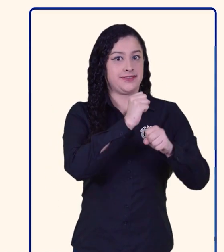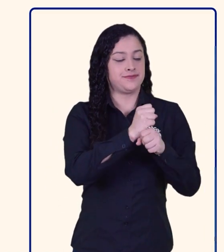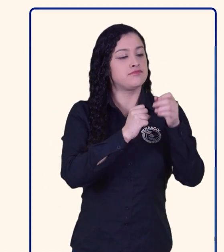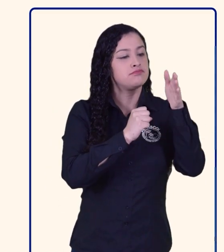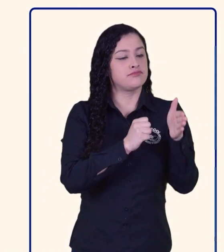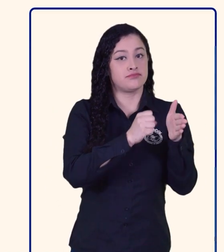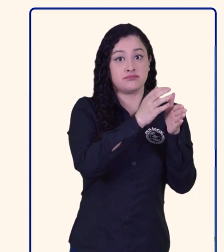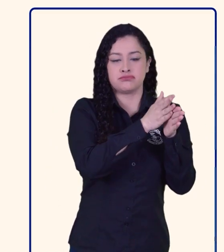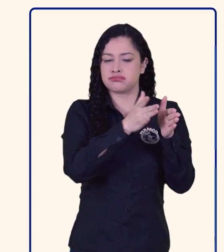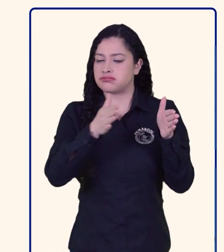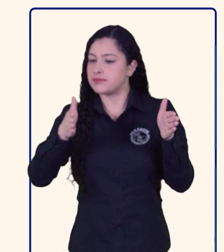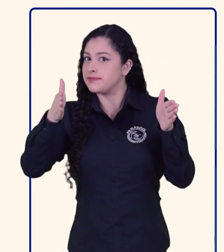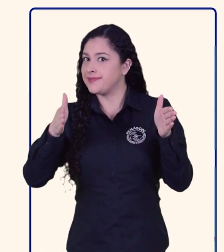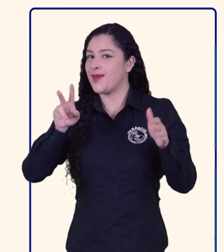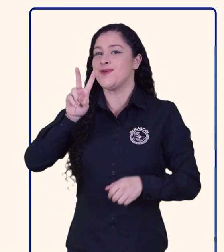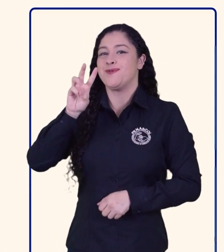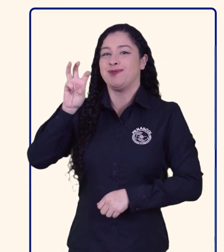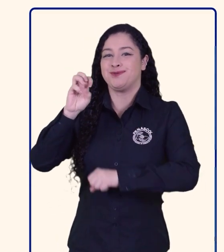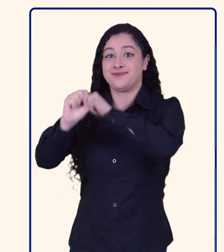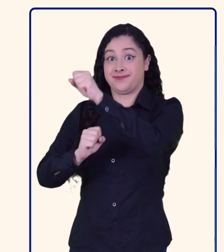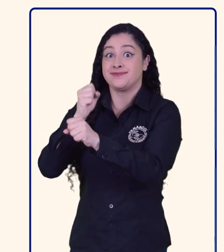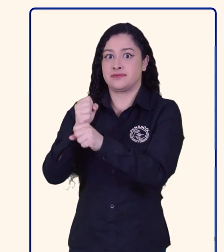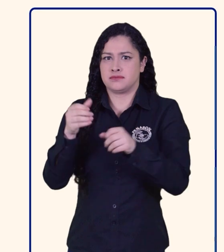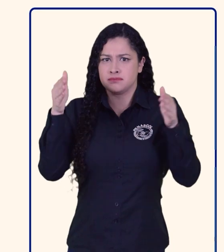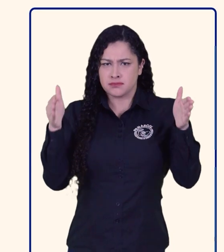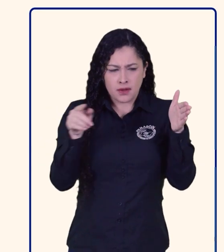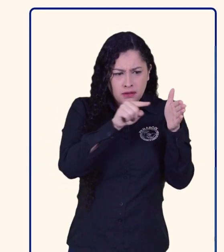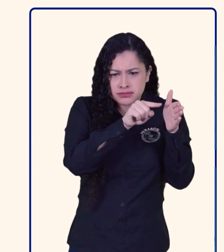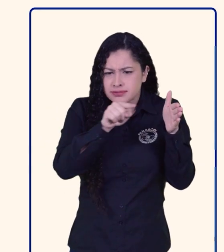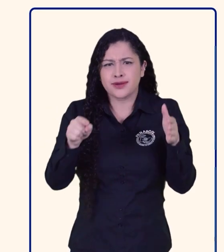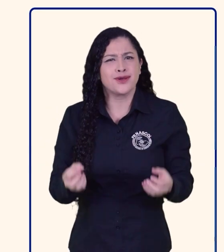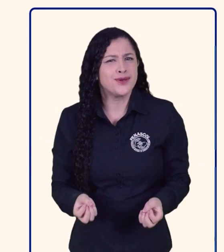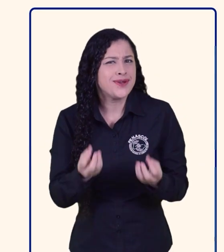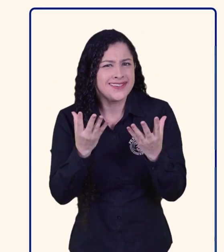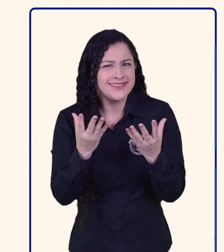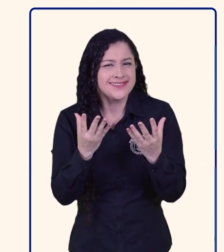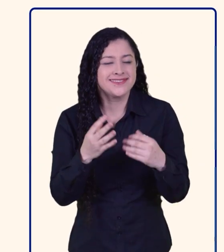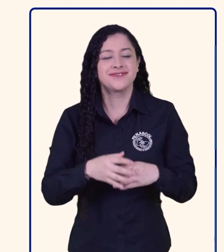y 28 años 265 usuarios